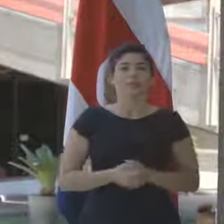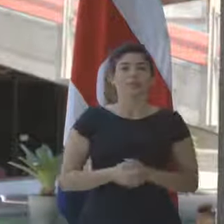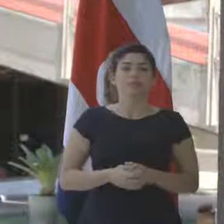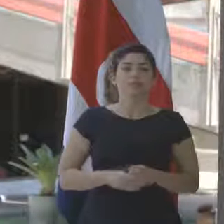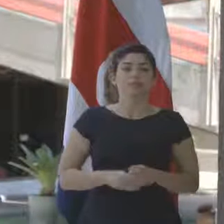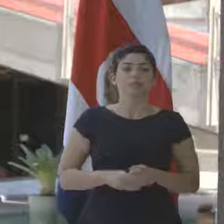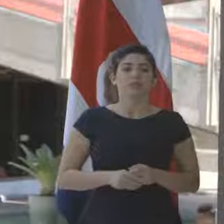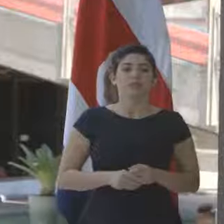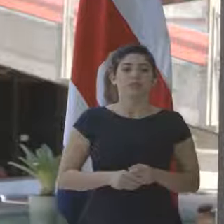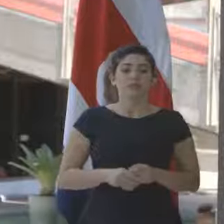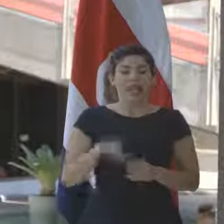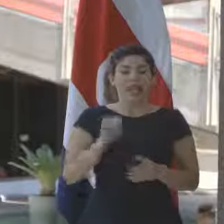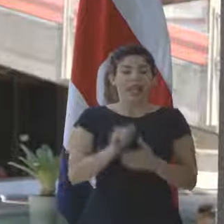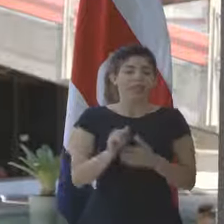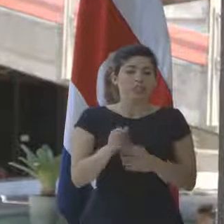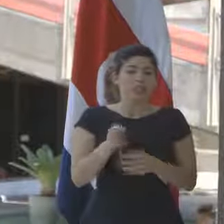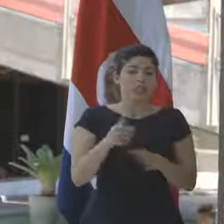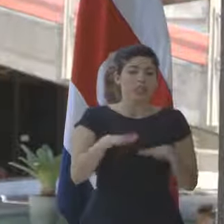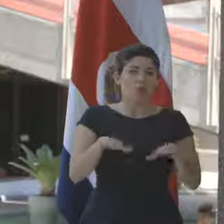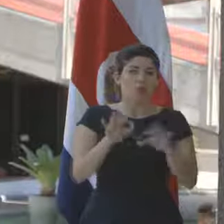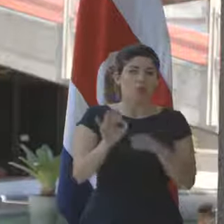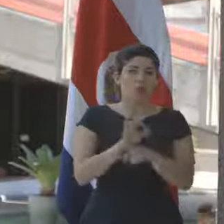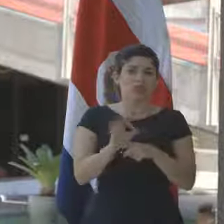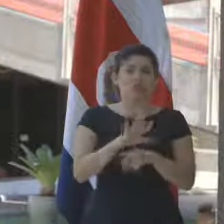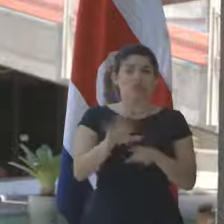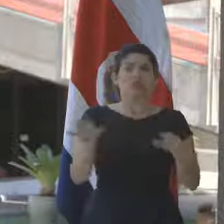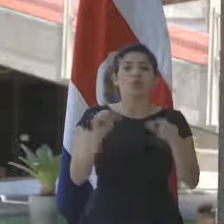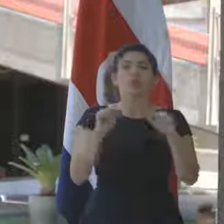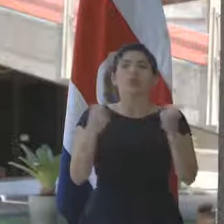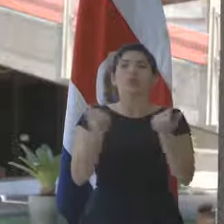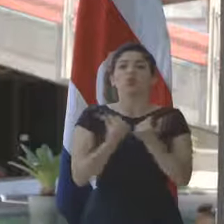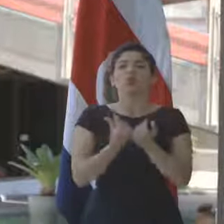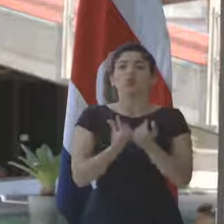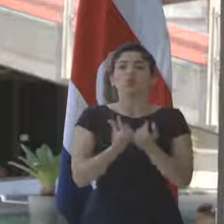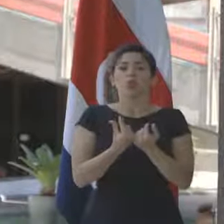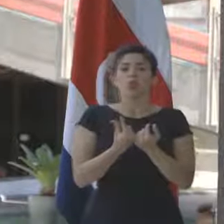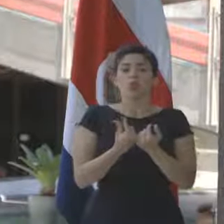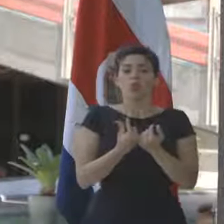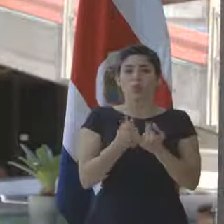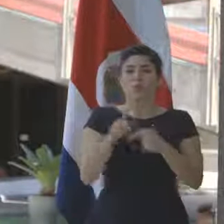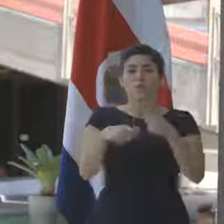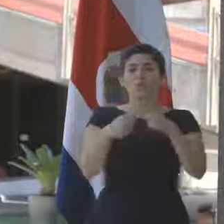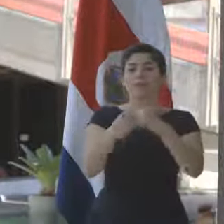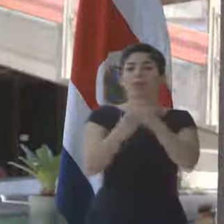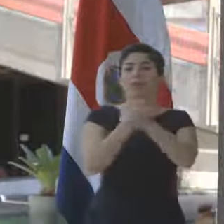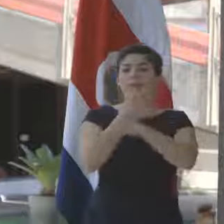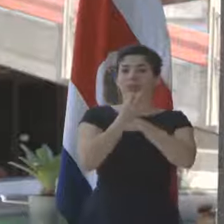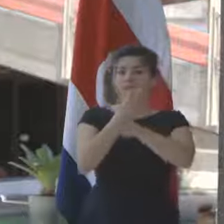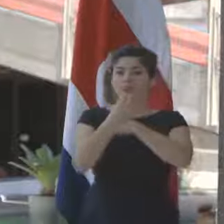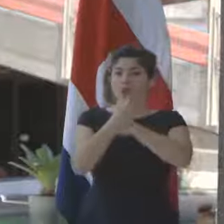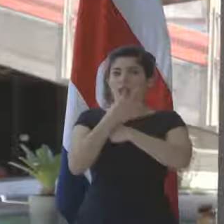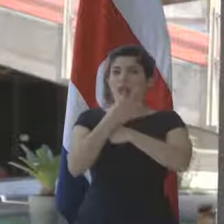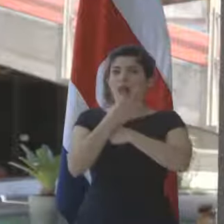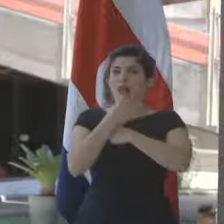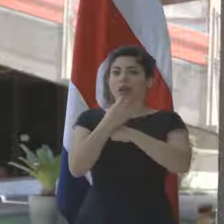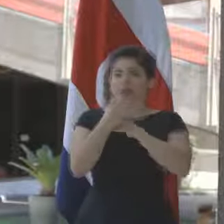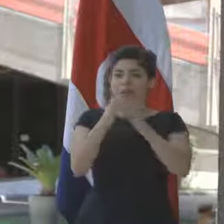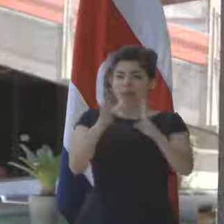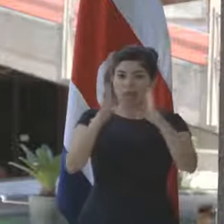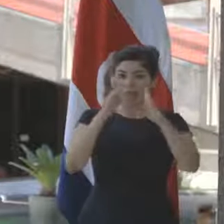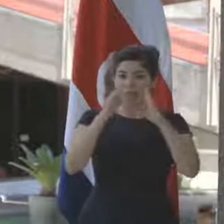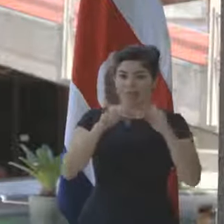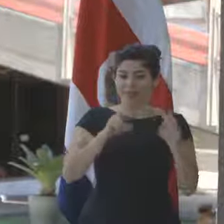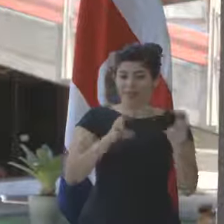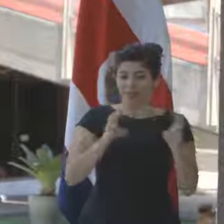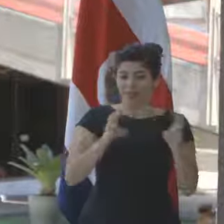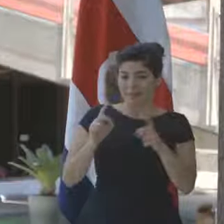Y eso es un poco el funcionamiento, es un grupo que asesorará y dará seguimiento en estos